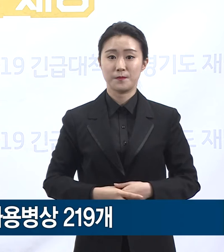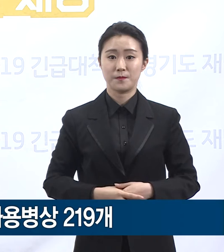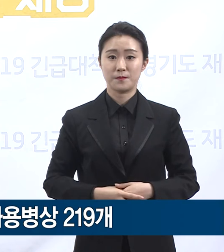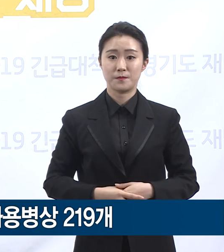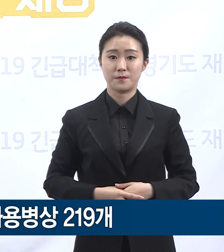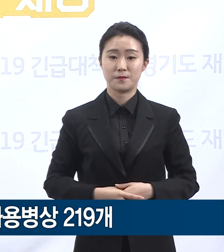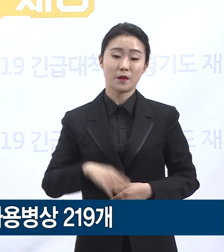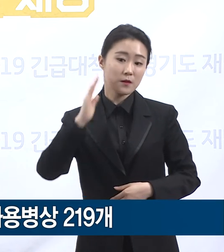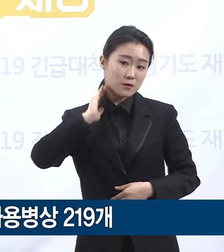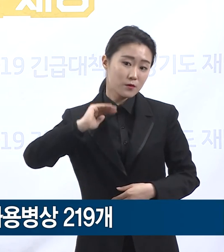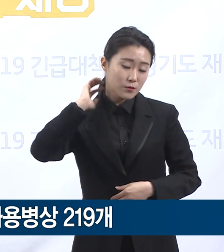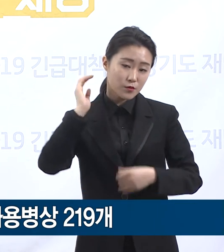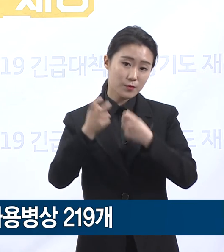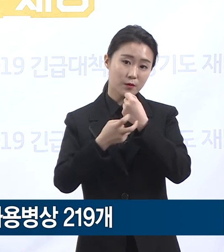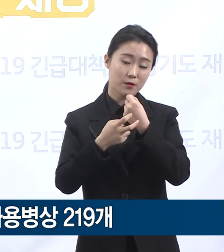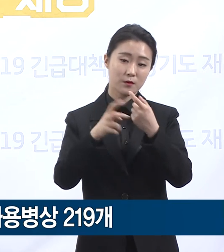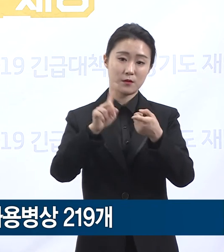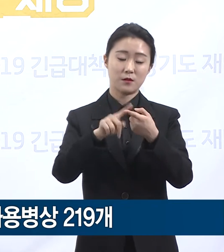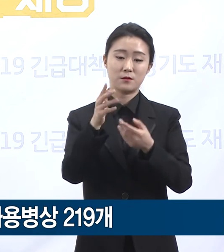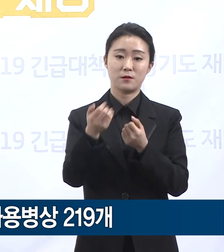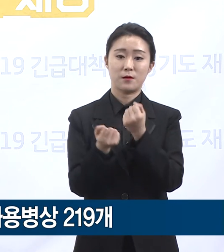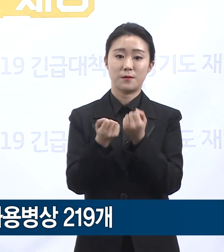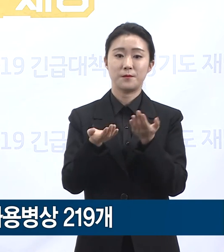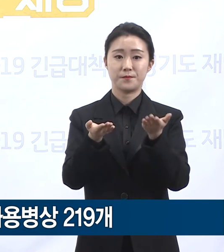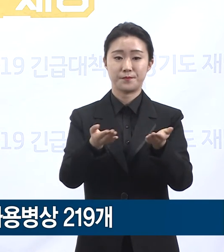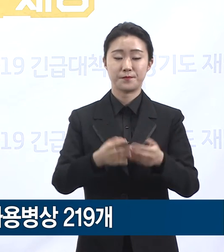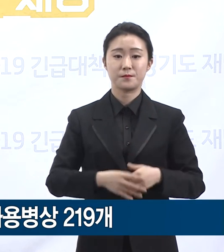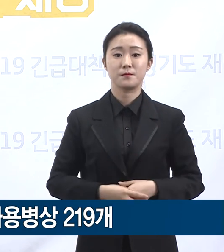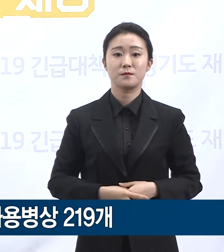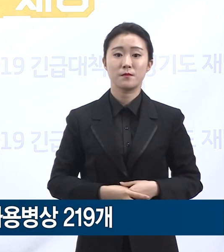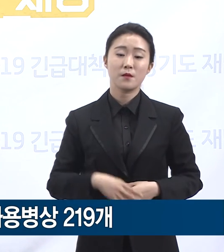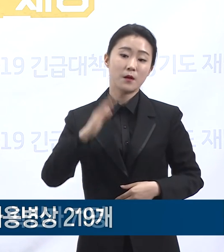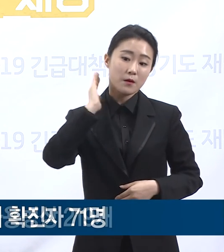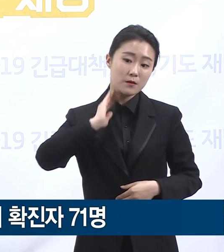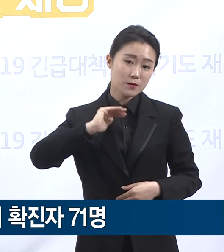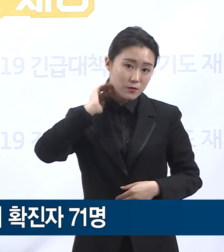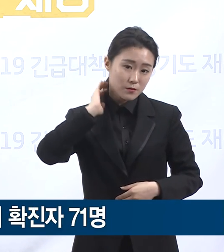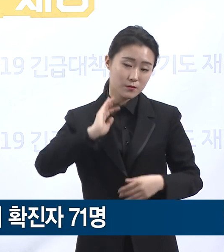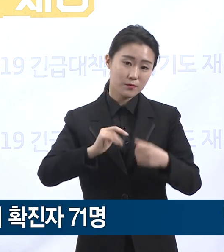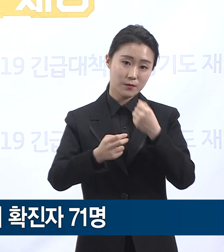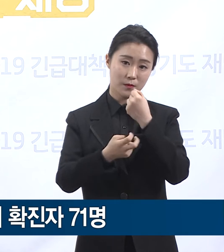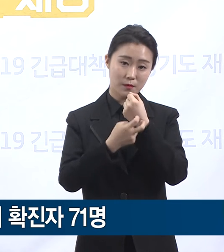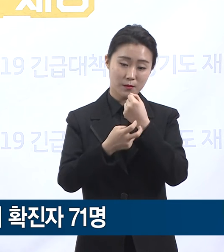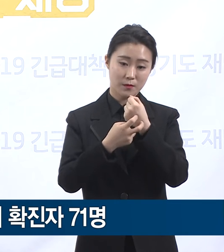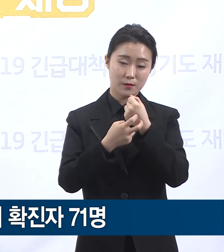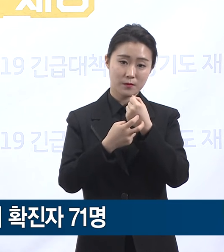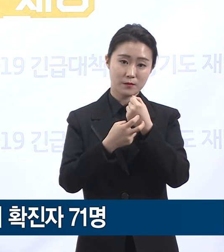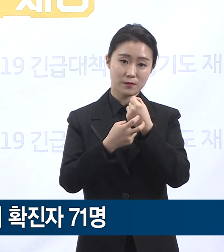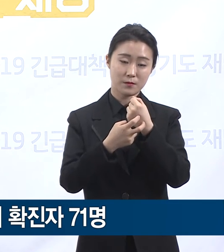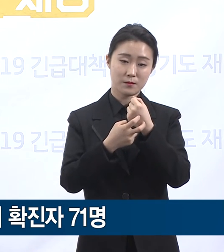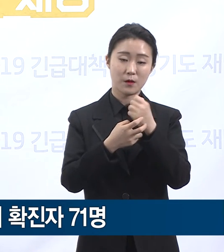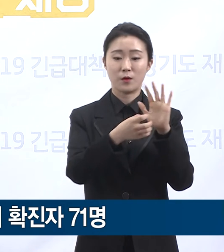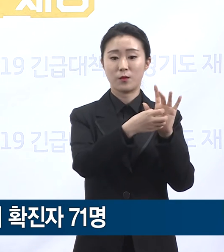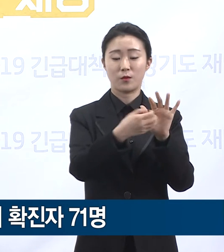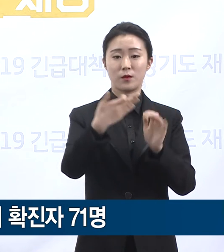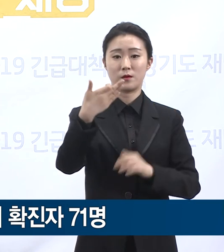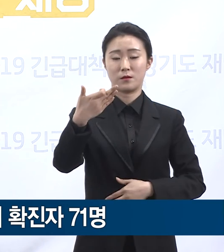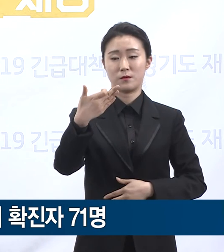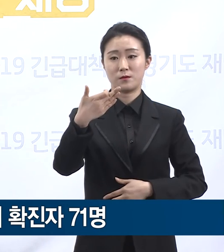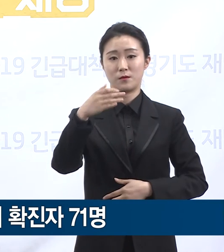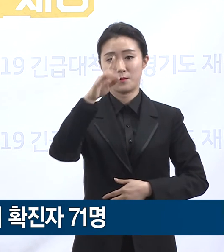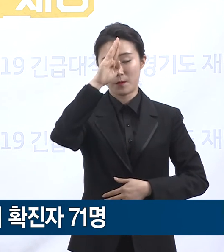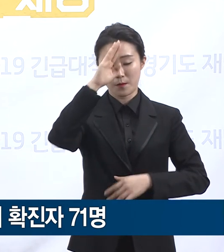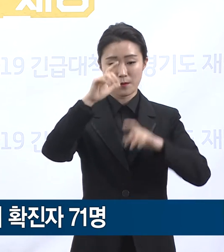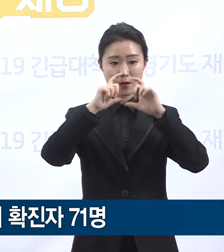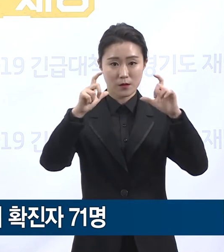의정부 성모병원 확진 상황에 대해 말씀드리겠습니다. 의정부 성모병원 관련 코로나19 확진자는 지난 금요일